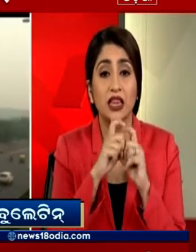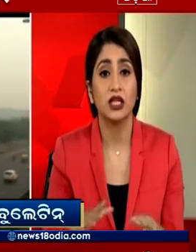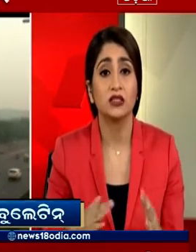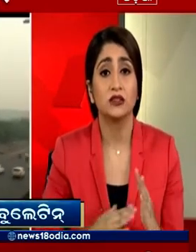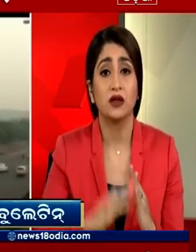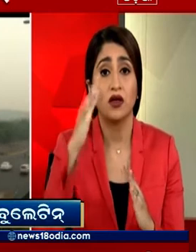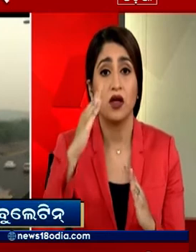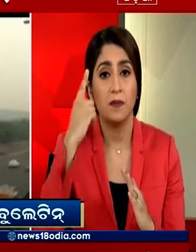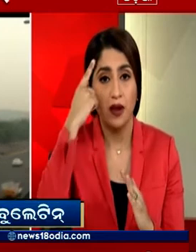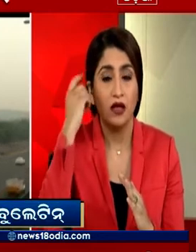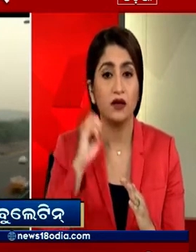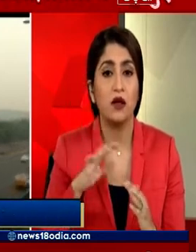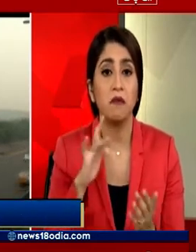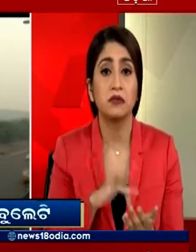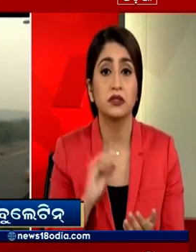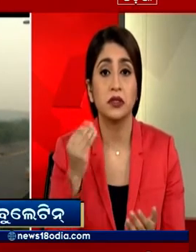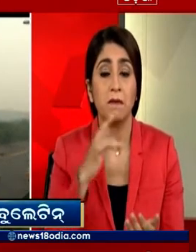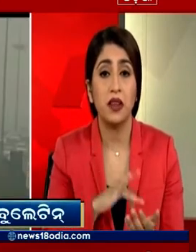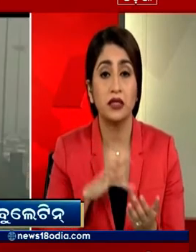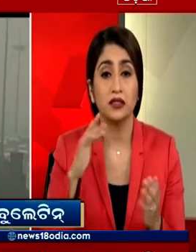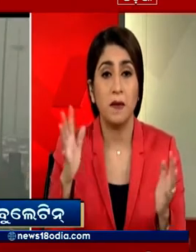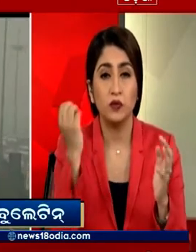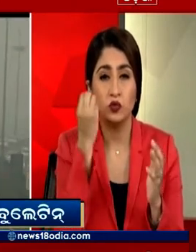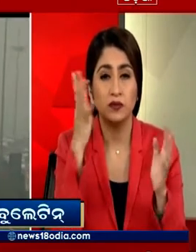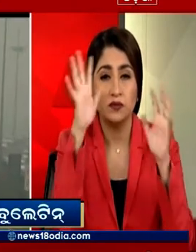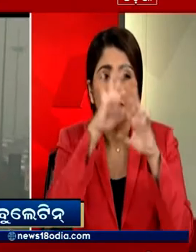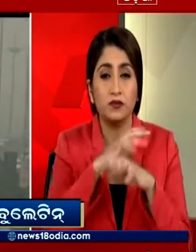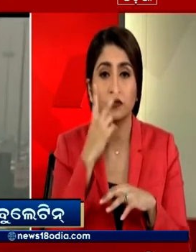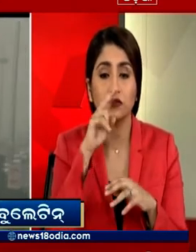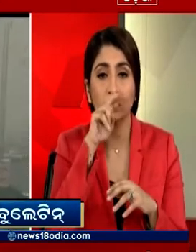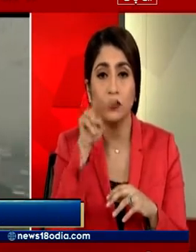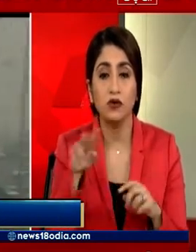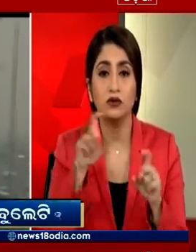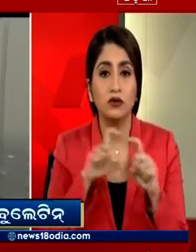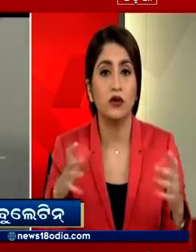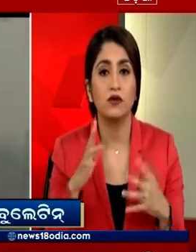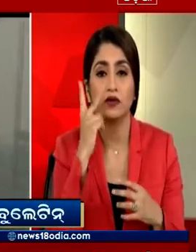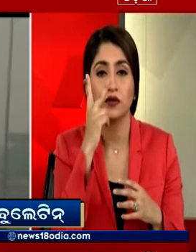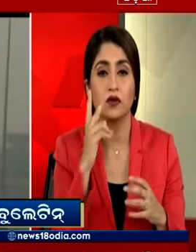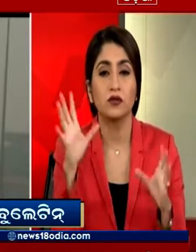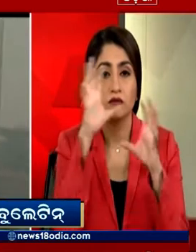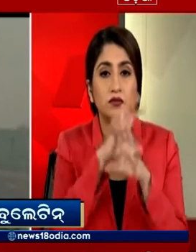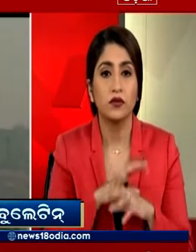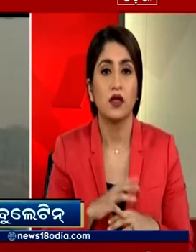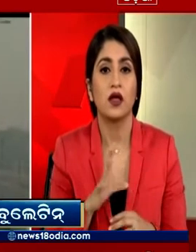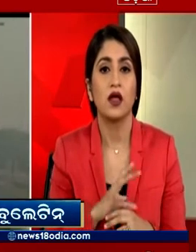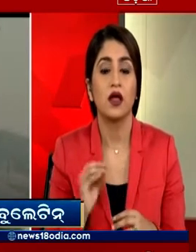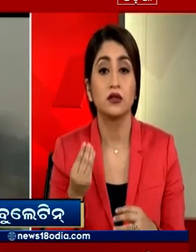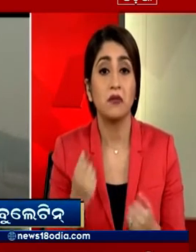प्रदूशन की वजह से कई इलाकों में सुभा से ही कोहरा चाया हुआ है जिसे विजिबिलिटी पर असर पड़ा है लोगों को